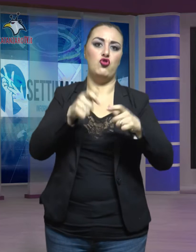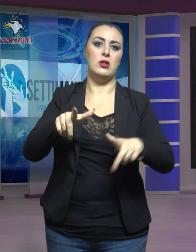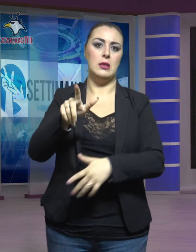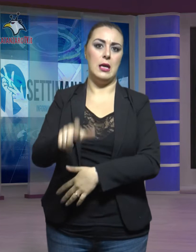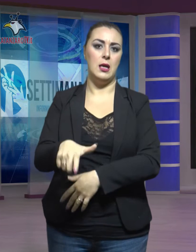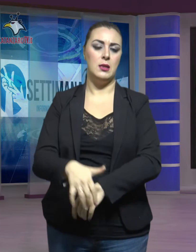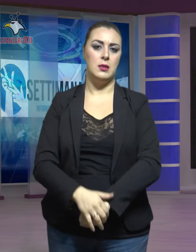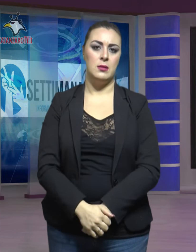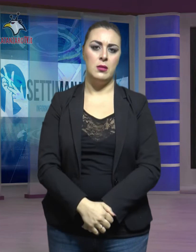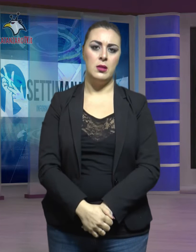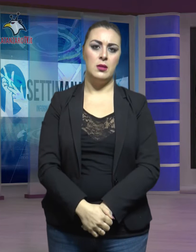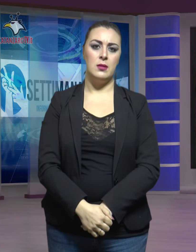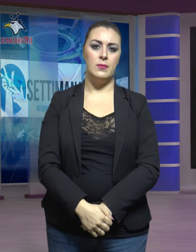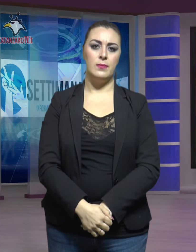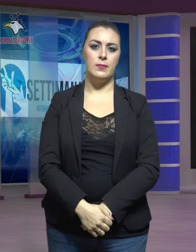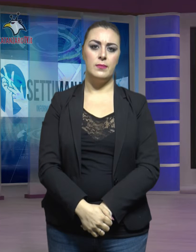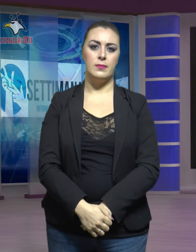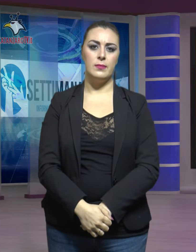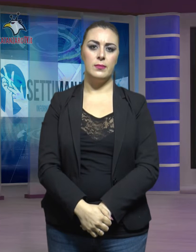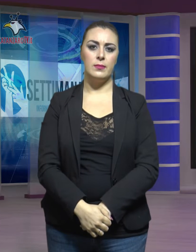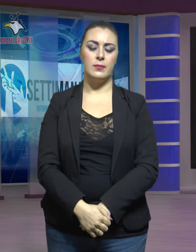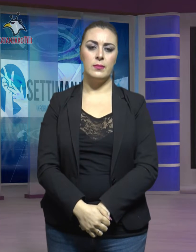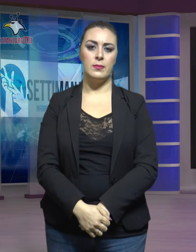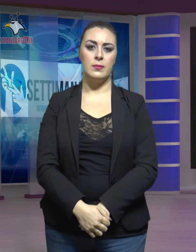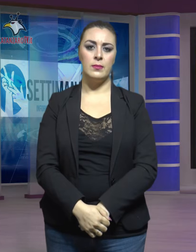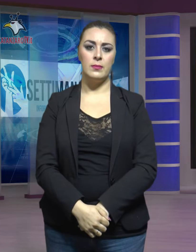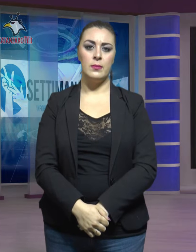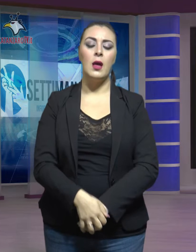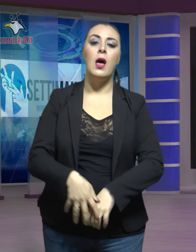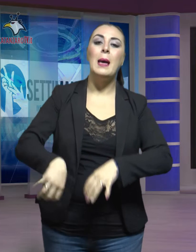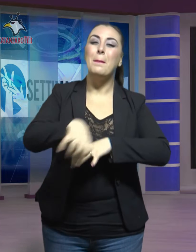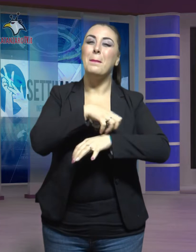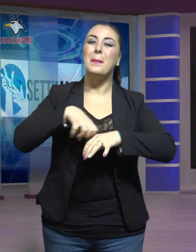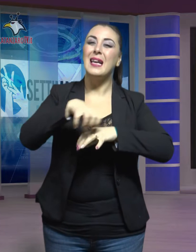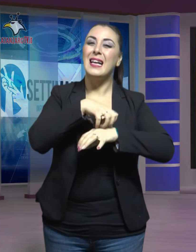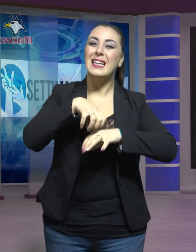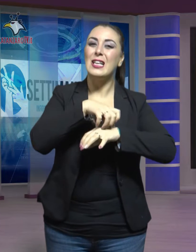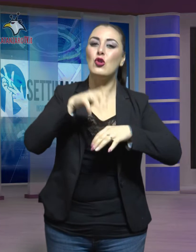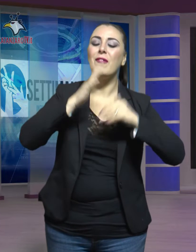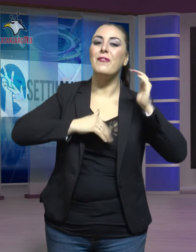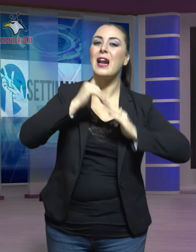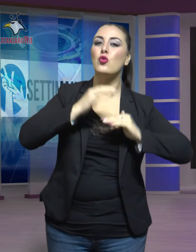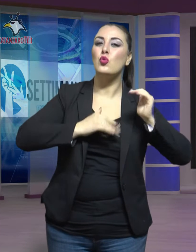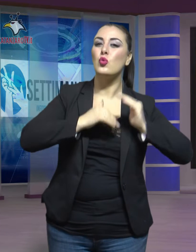Il ministro delle infrastrutture e dei trasporti